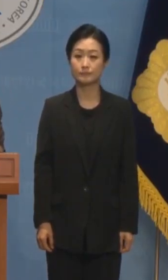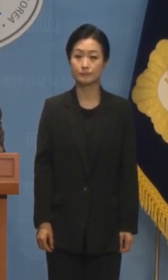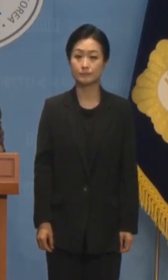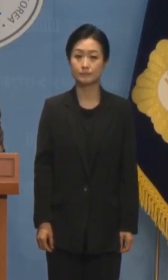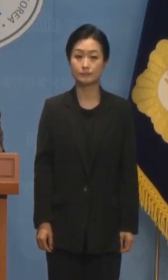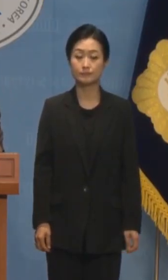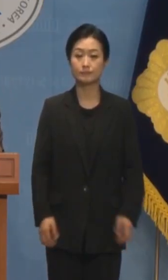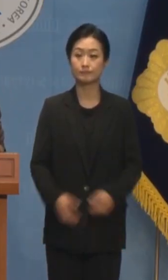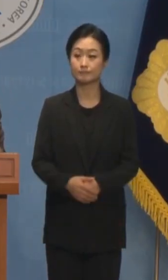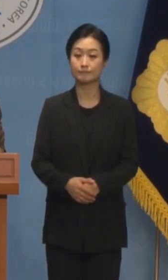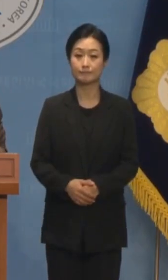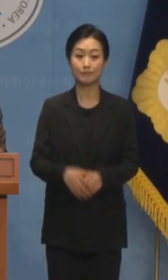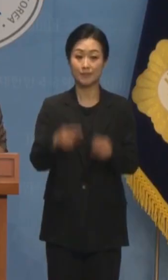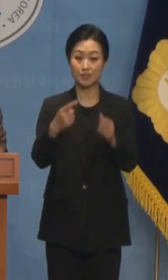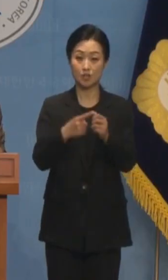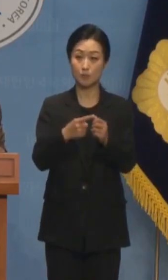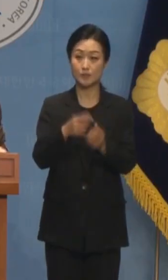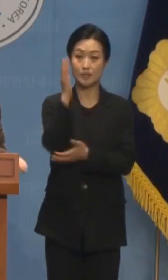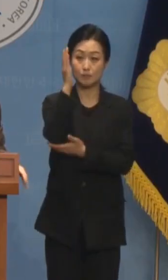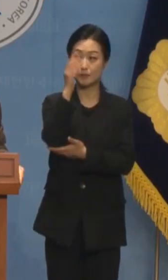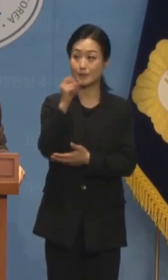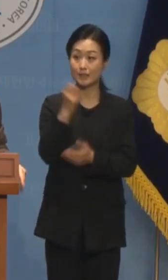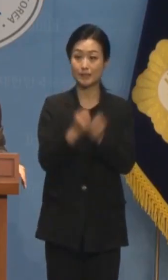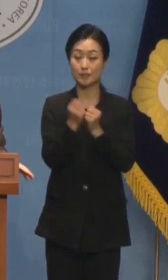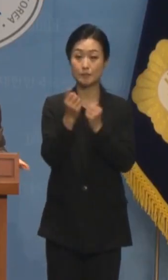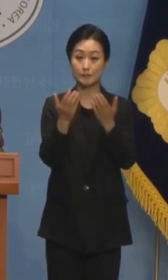첫 번째 브리핑 다시 읽겠습니다